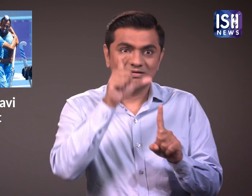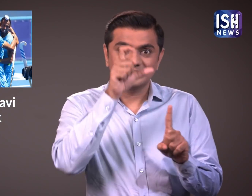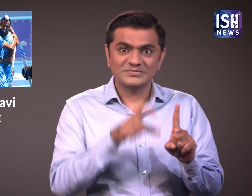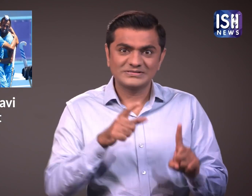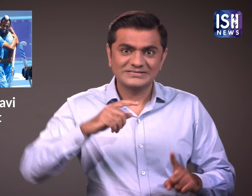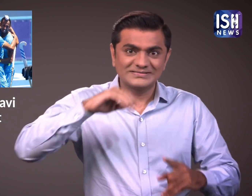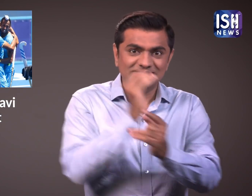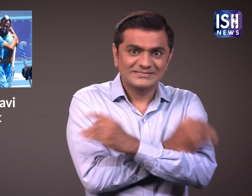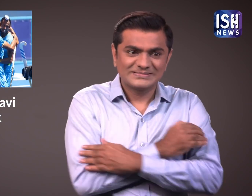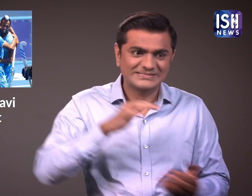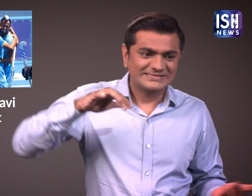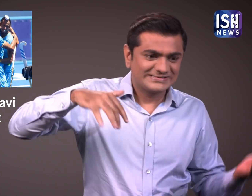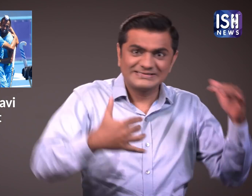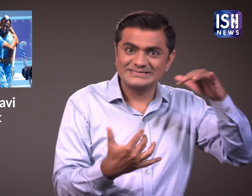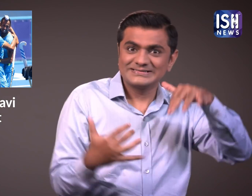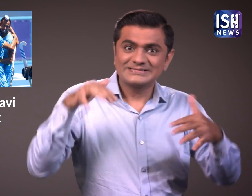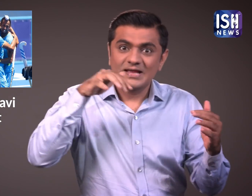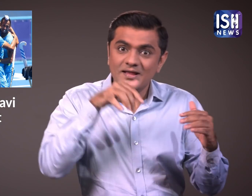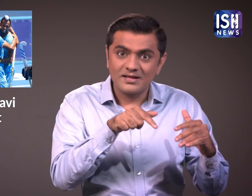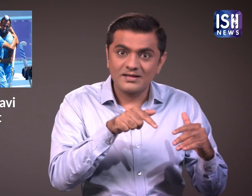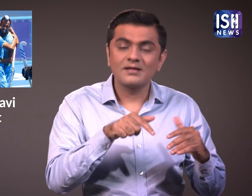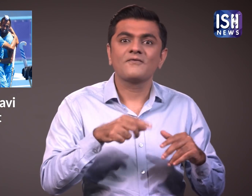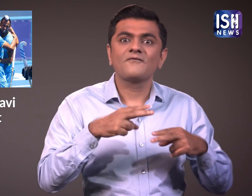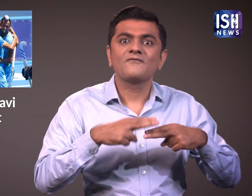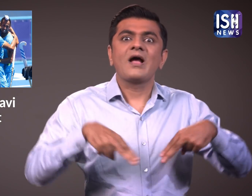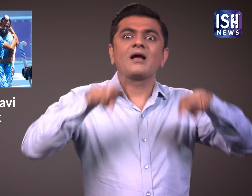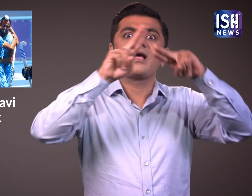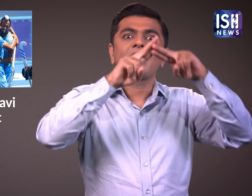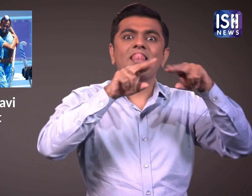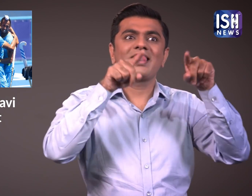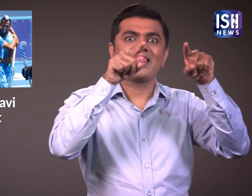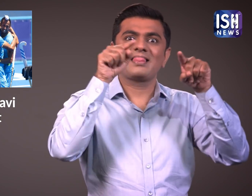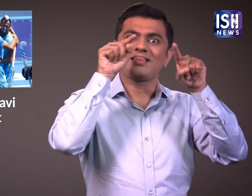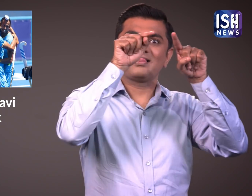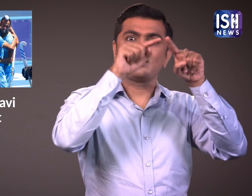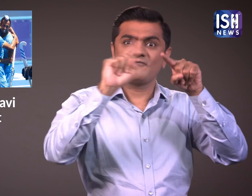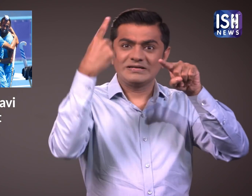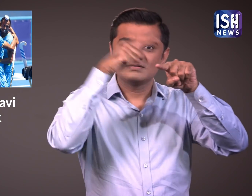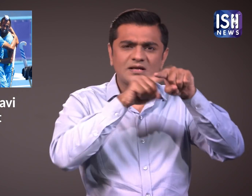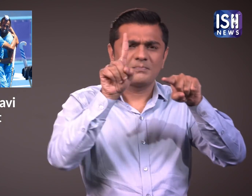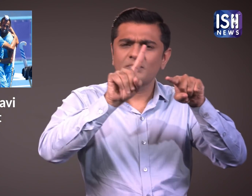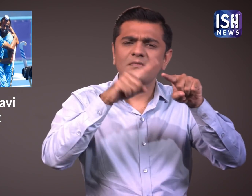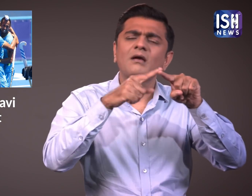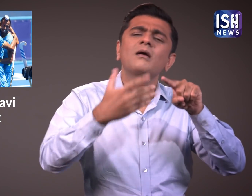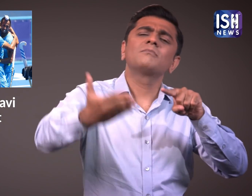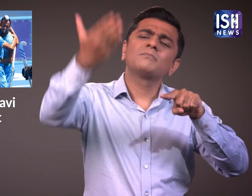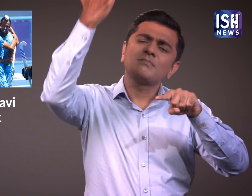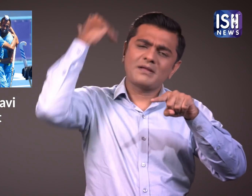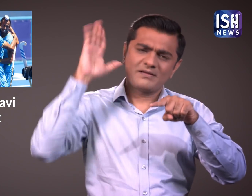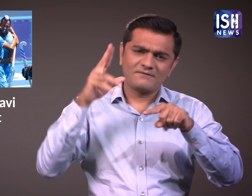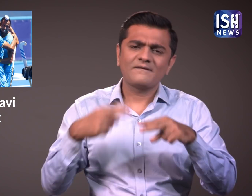वह सुशिल कुमार के बाद ओलंपिक में फाइनल के लिए क्वालिफाई होने वाले दूसरे भारतिया पहलवान है।